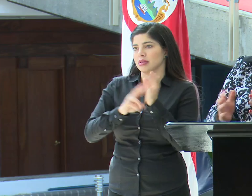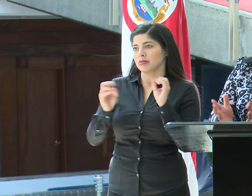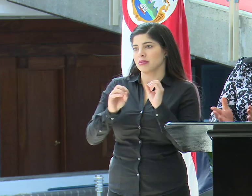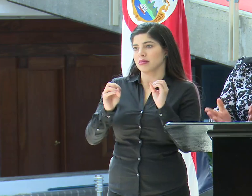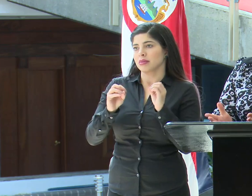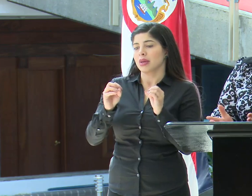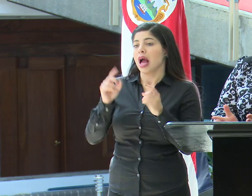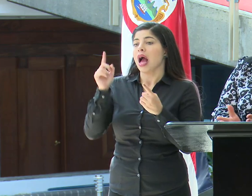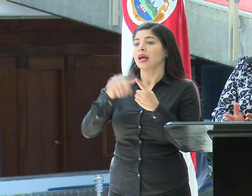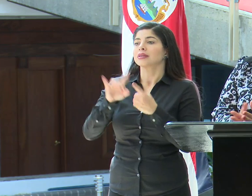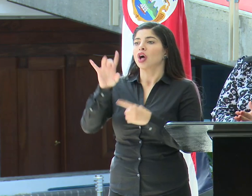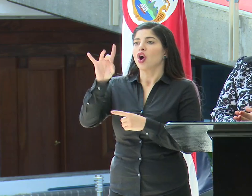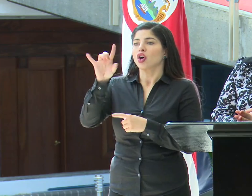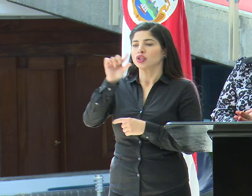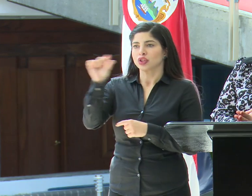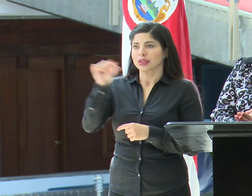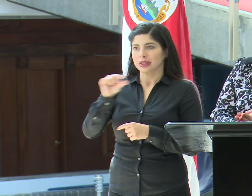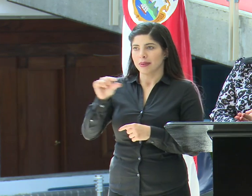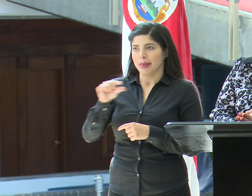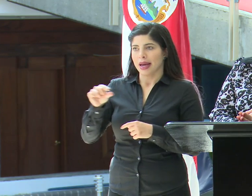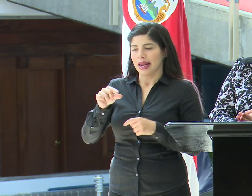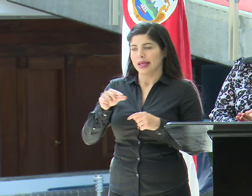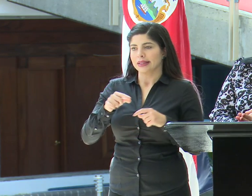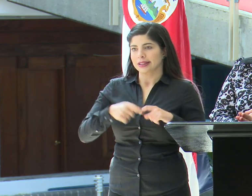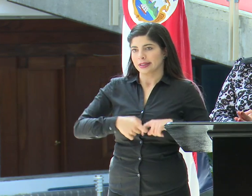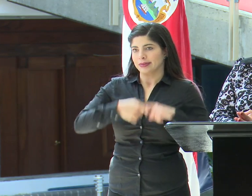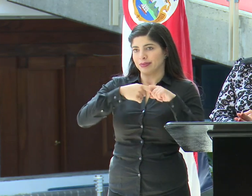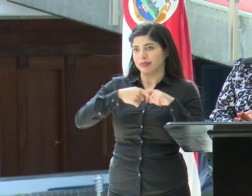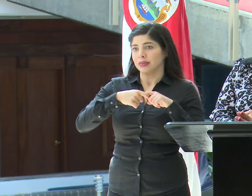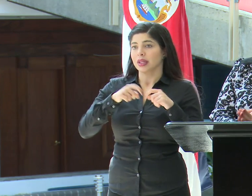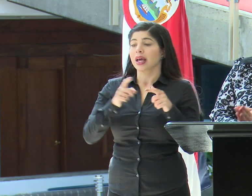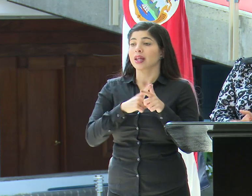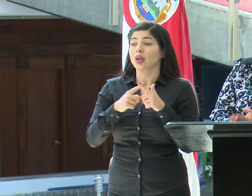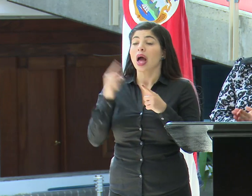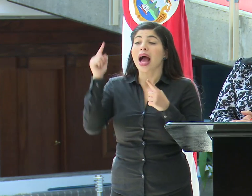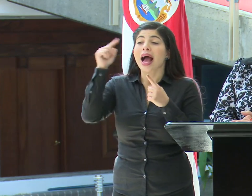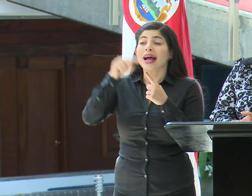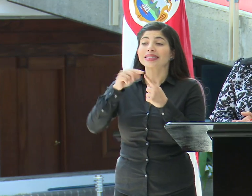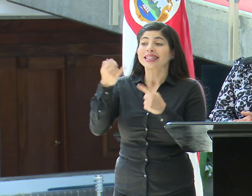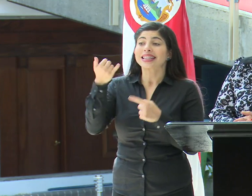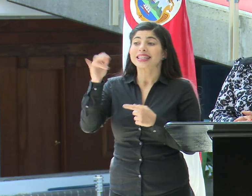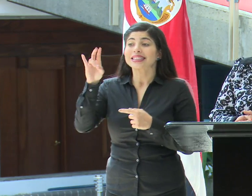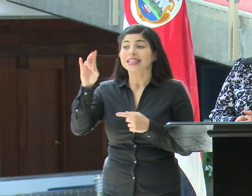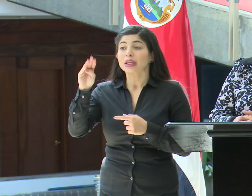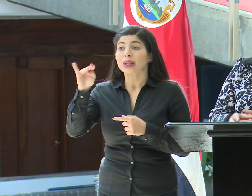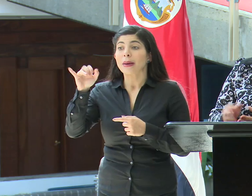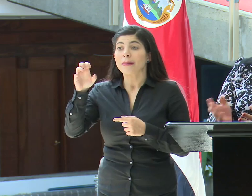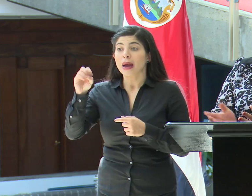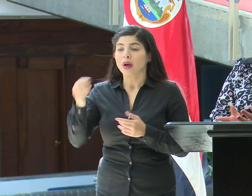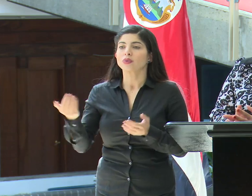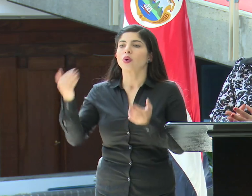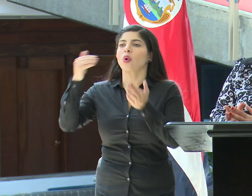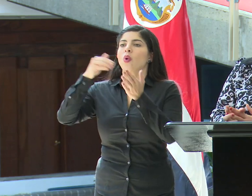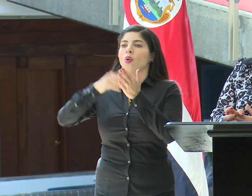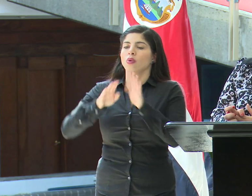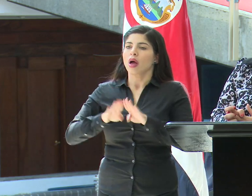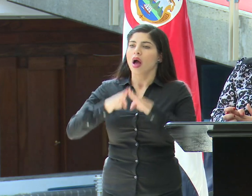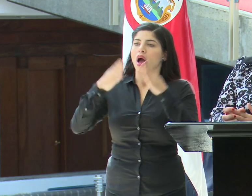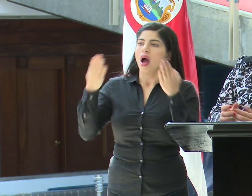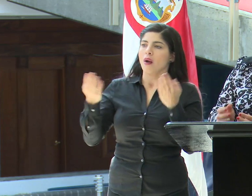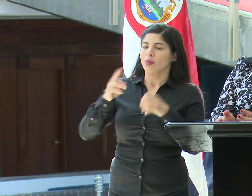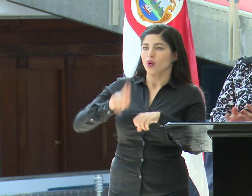por ocho semanas, así que hasta el 17 de mayo estarían retomándose las funciones